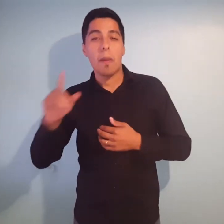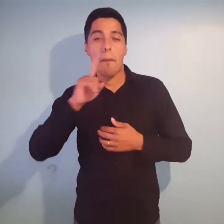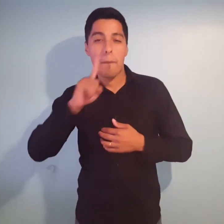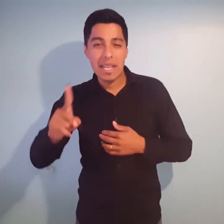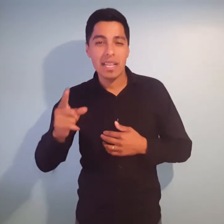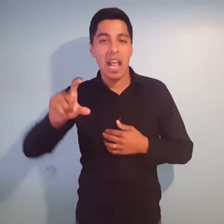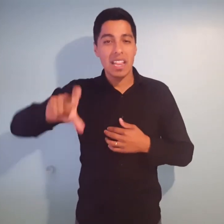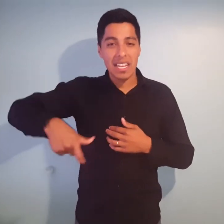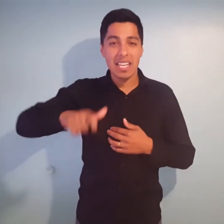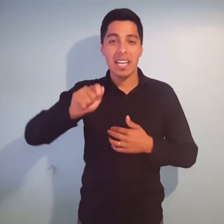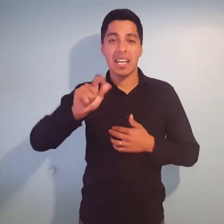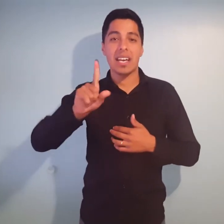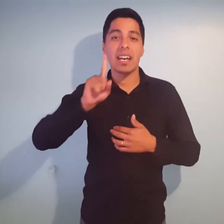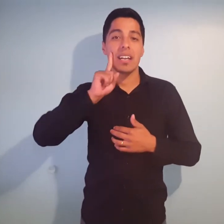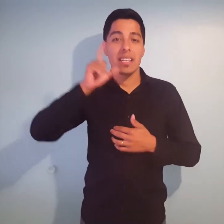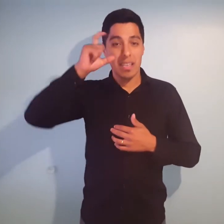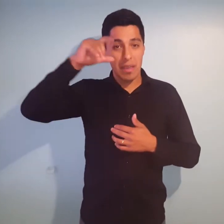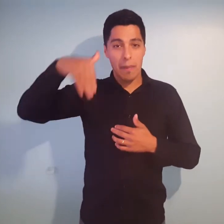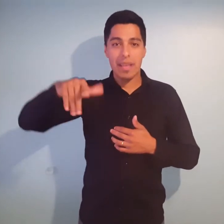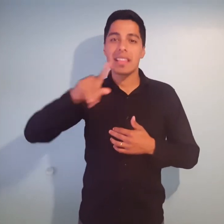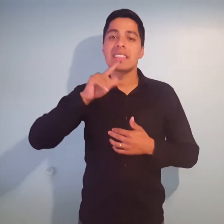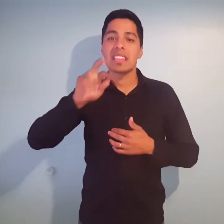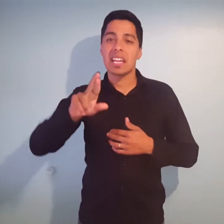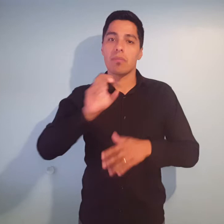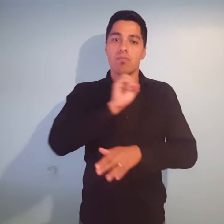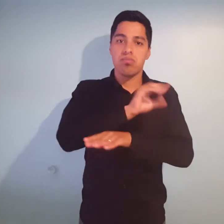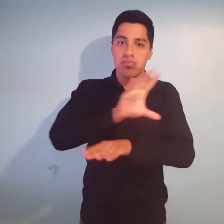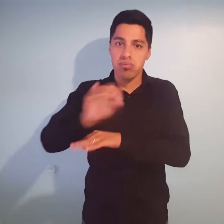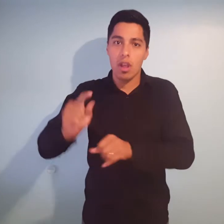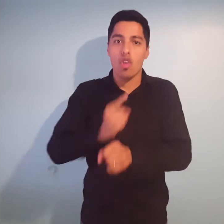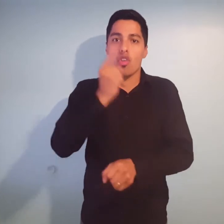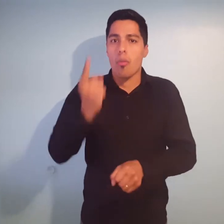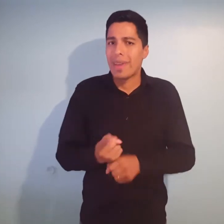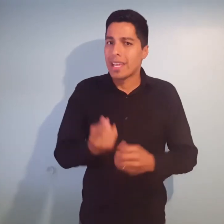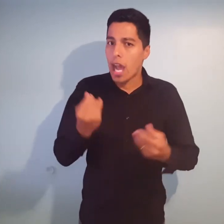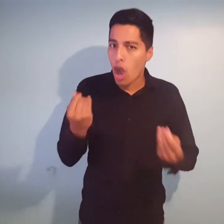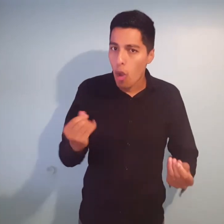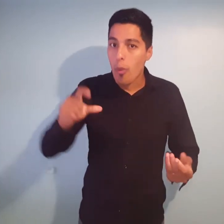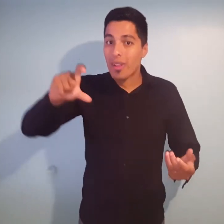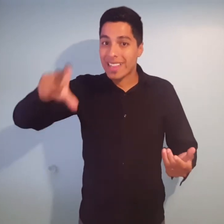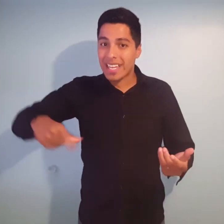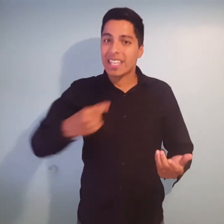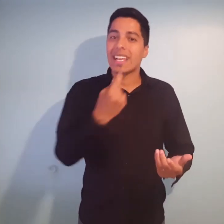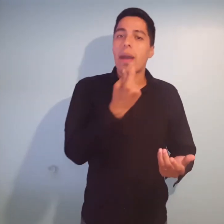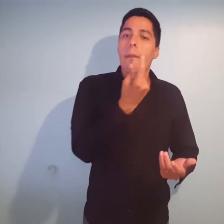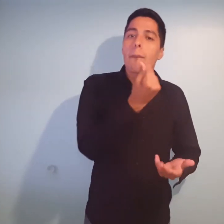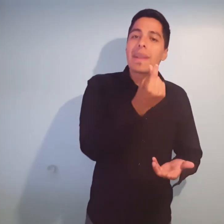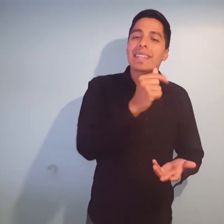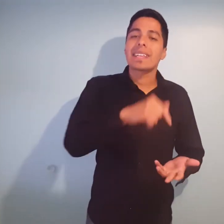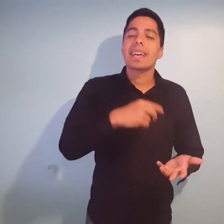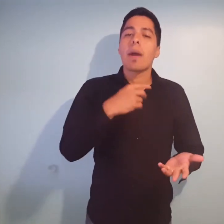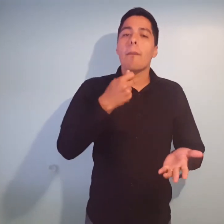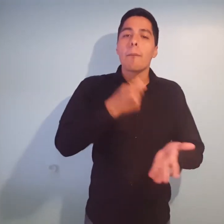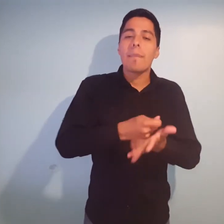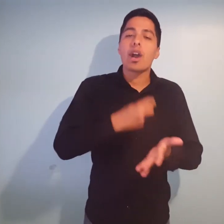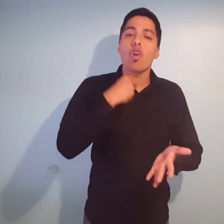se acreditarán por medio de la Asignación Universal por Hijo, para que las familias puedan disponer del dinero para la compra de alimentos.